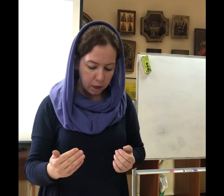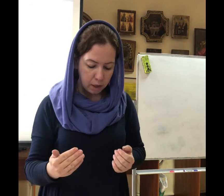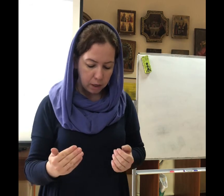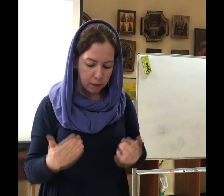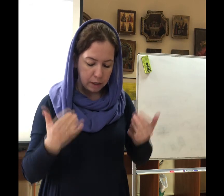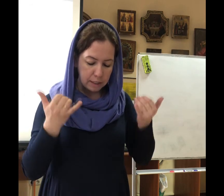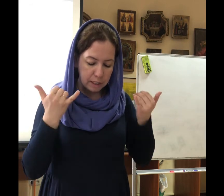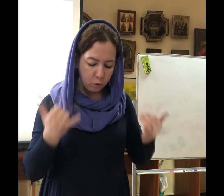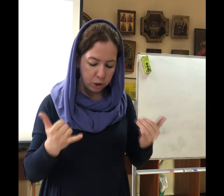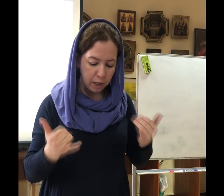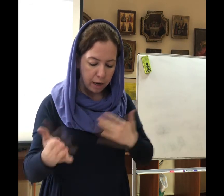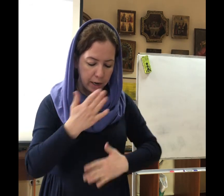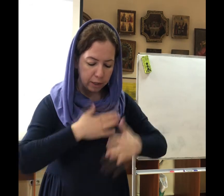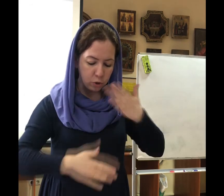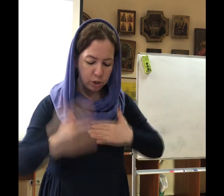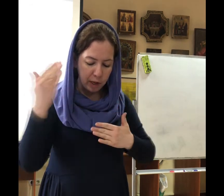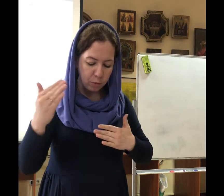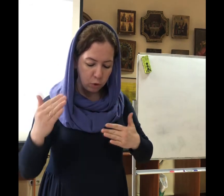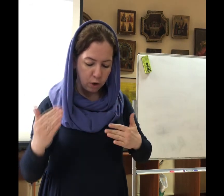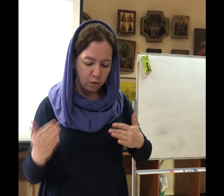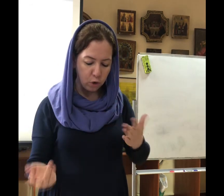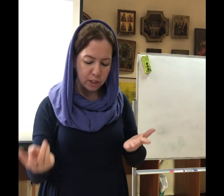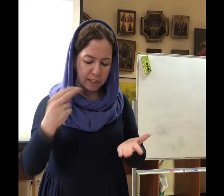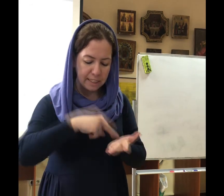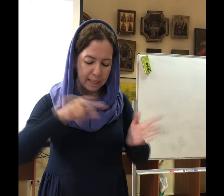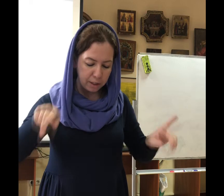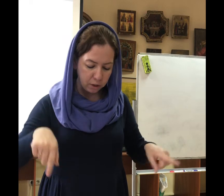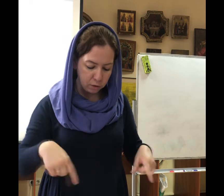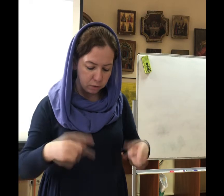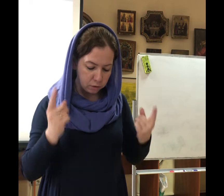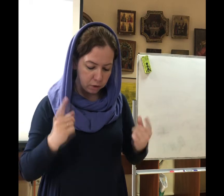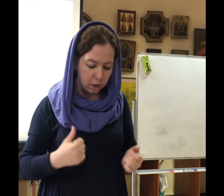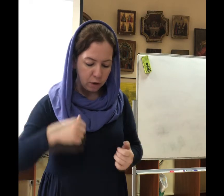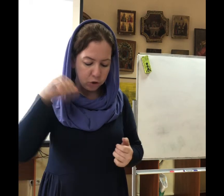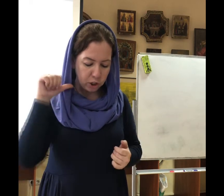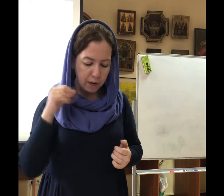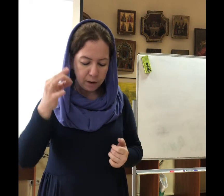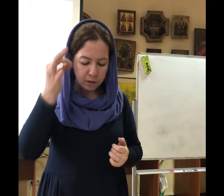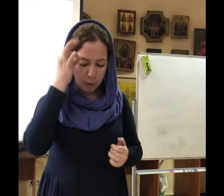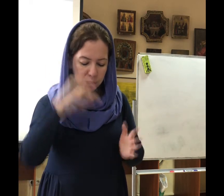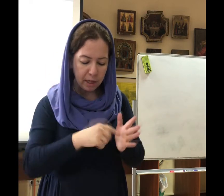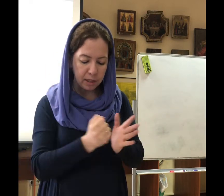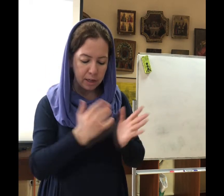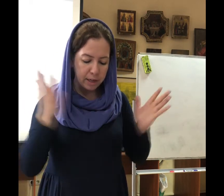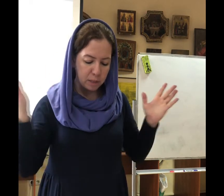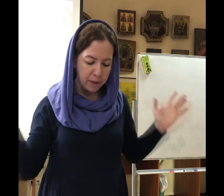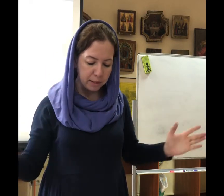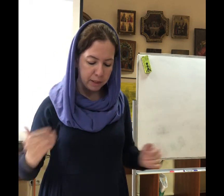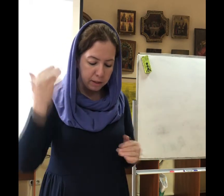Сегодня радуюсь Твоему воскресенью. Вчера вспоминал распятие